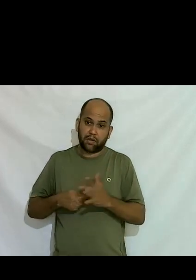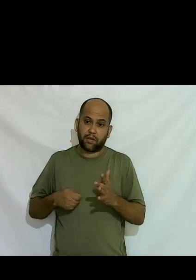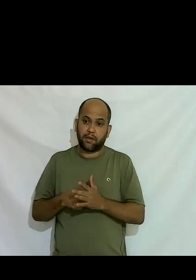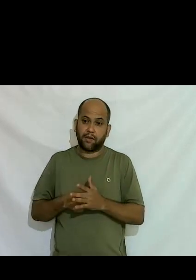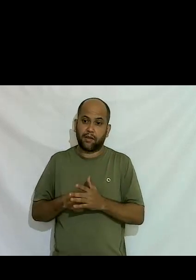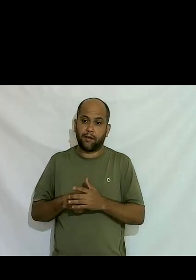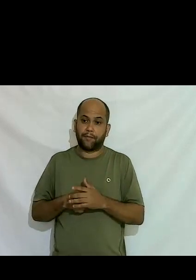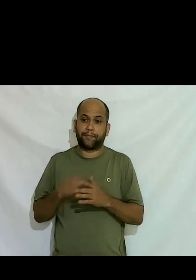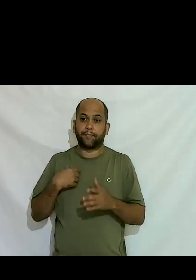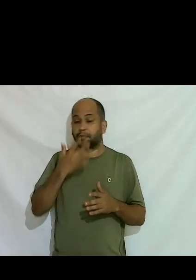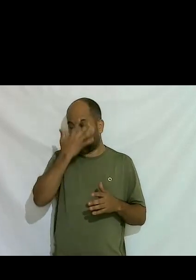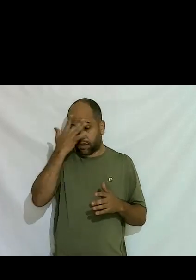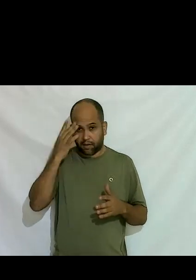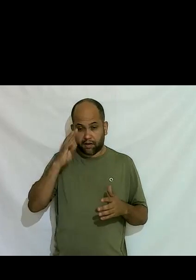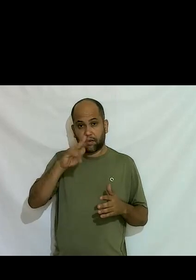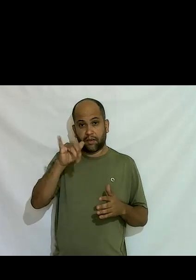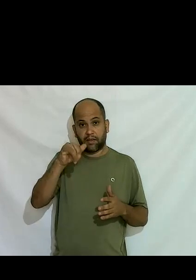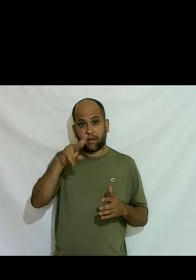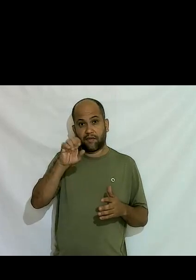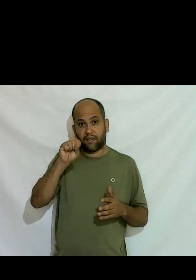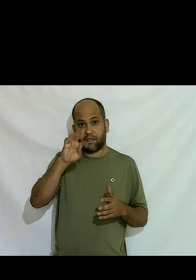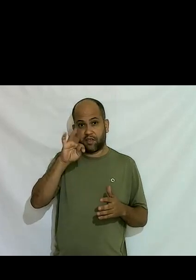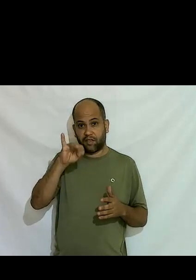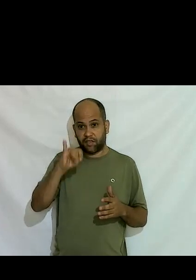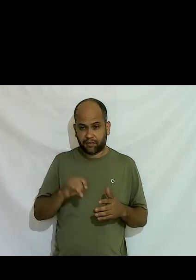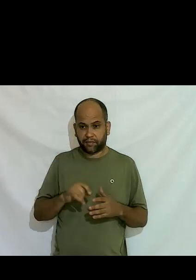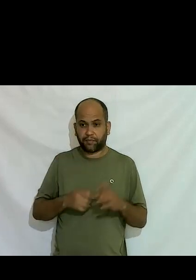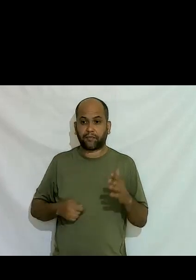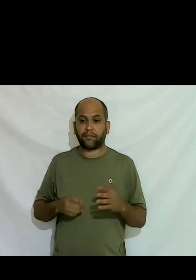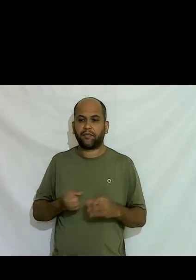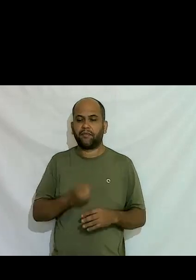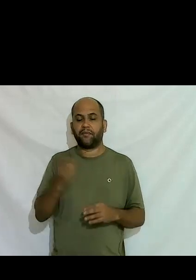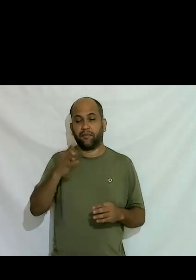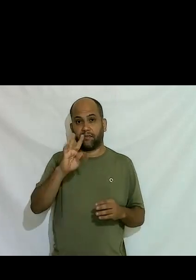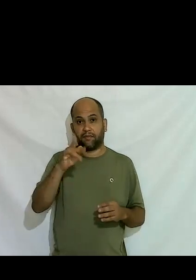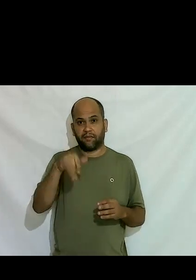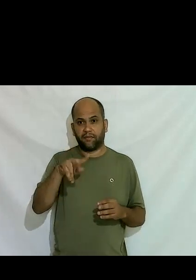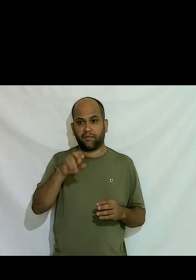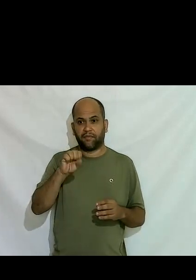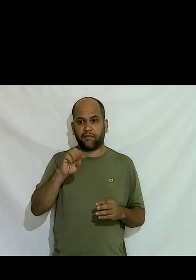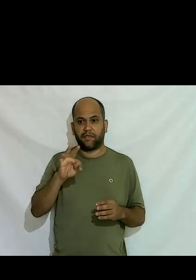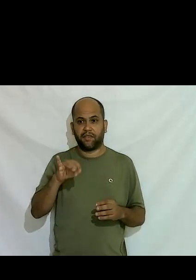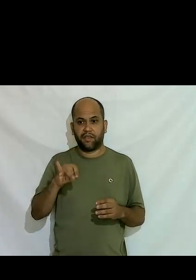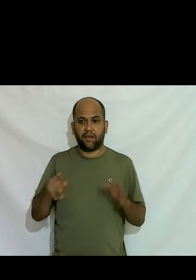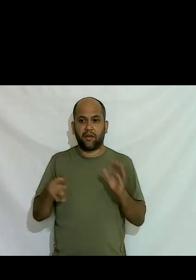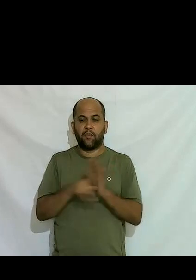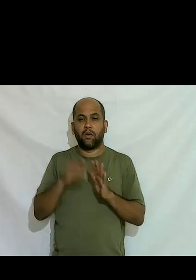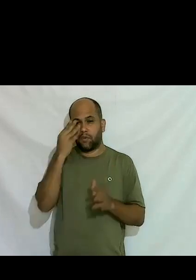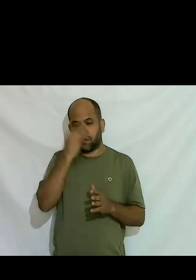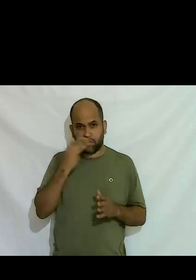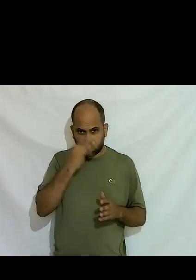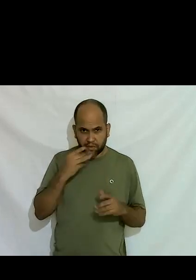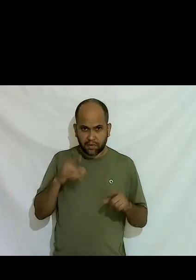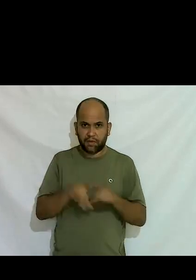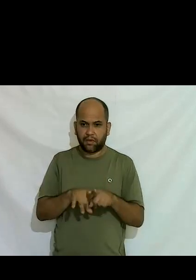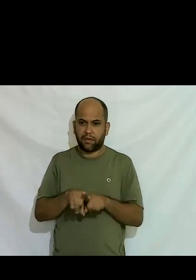pessoas travestis transexuais ativistas né muitas travestis inclusive da prostituição ou que lidavam